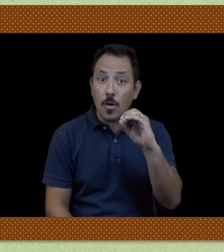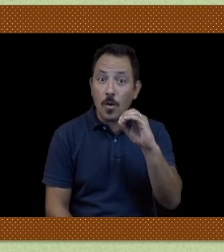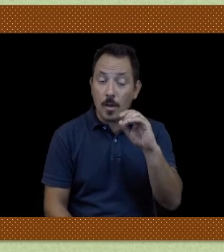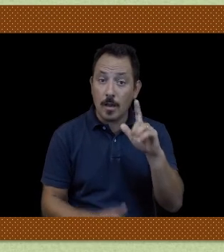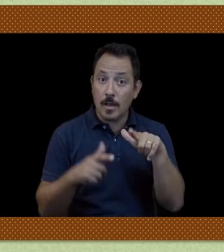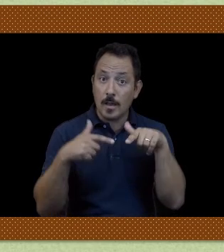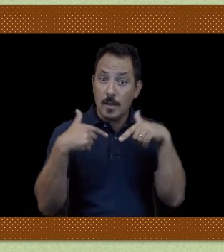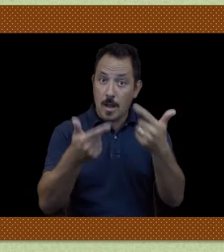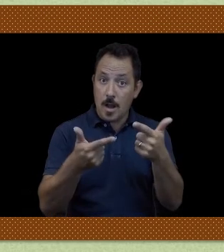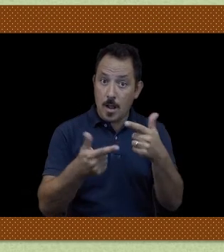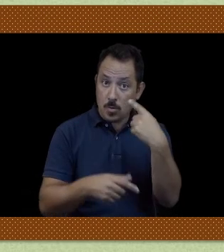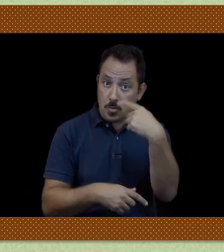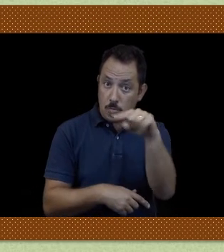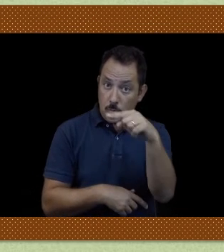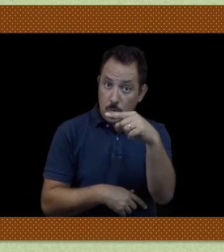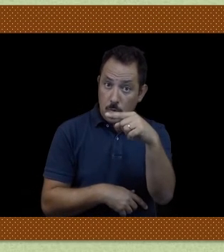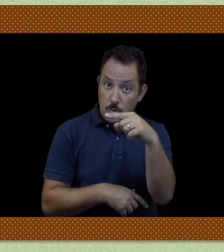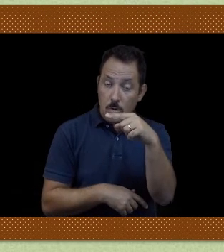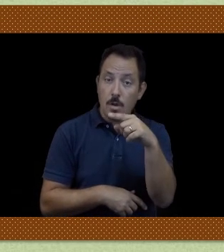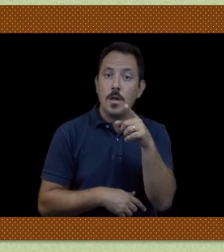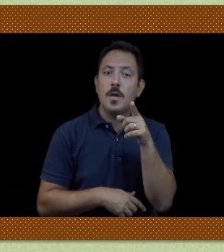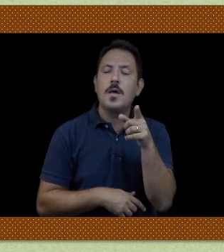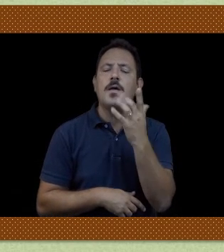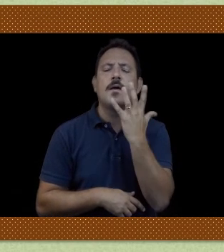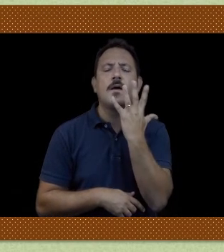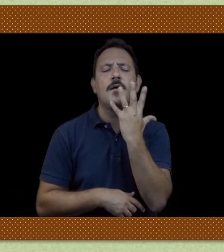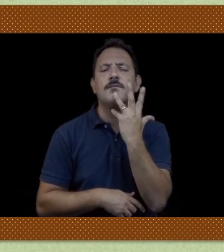Qual è stato il tuo regalo preferito, Caio?